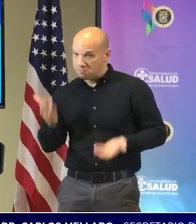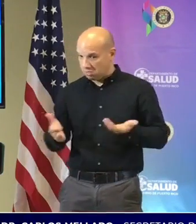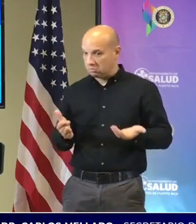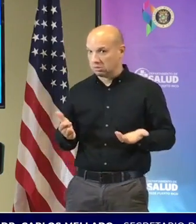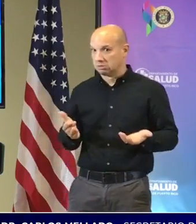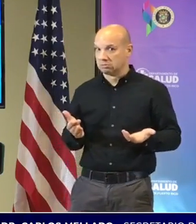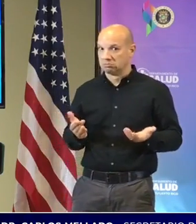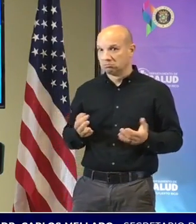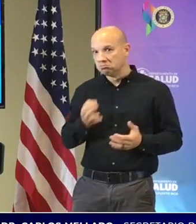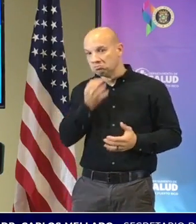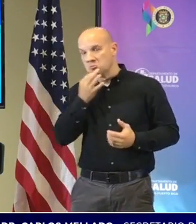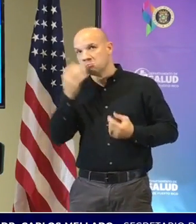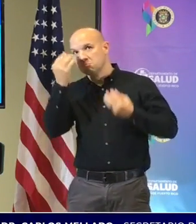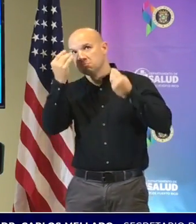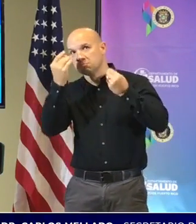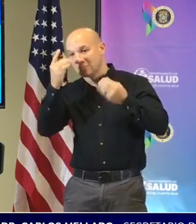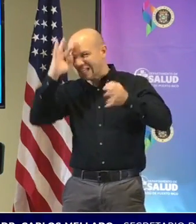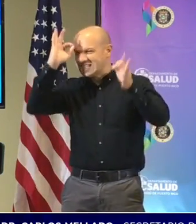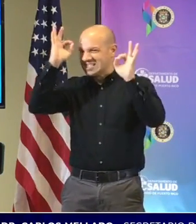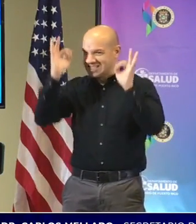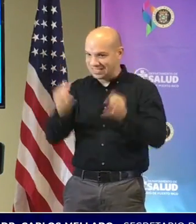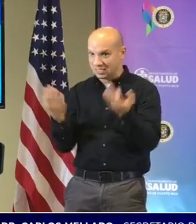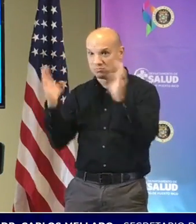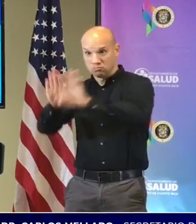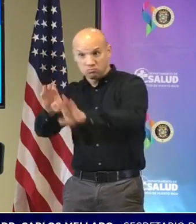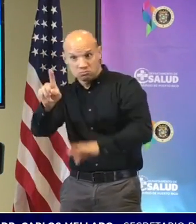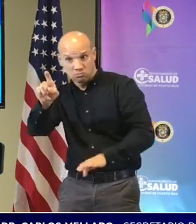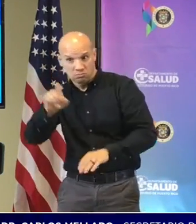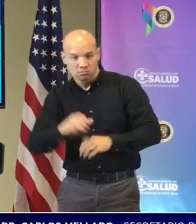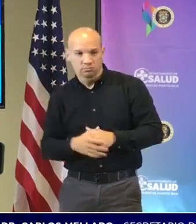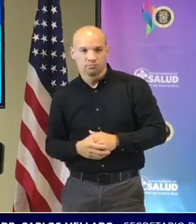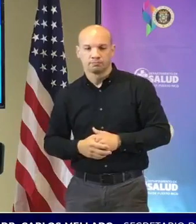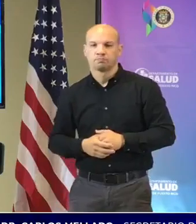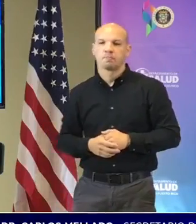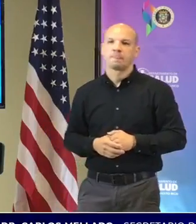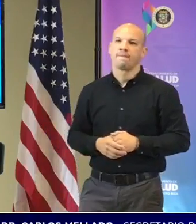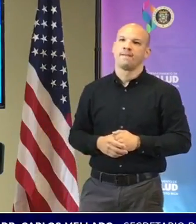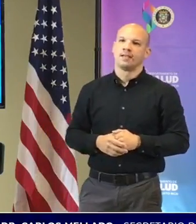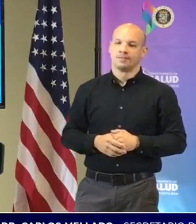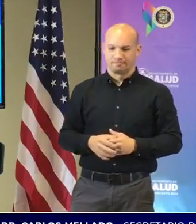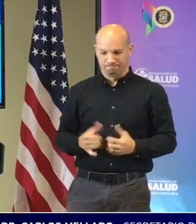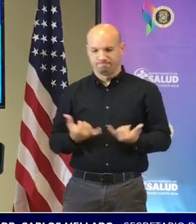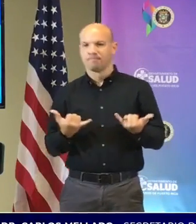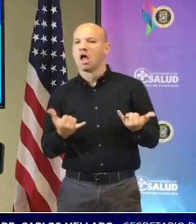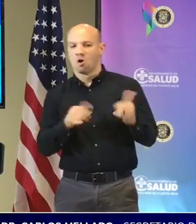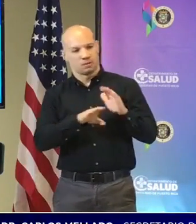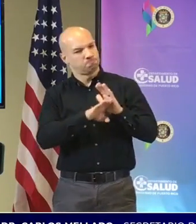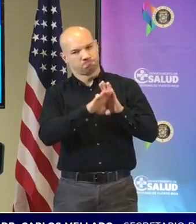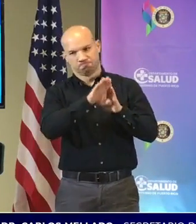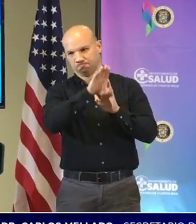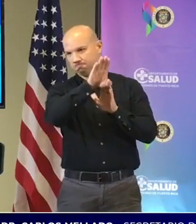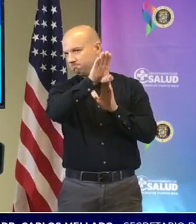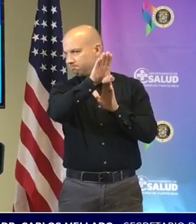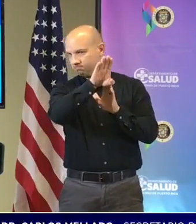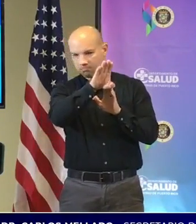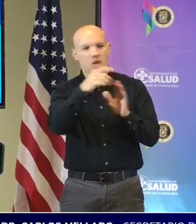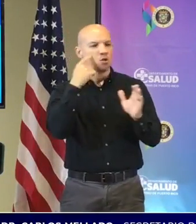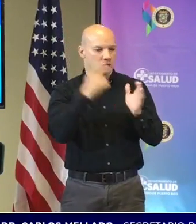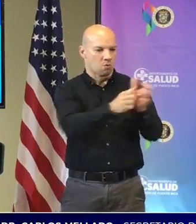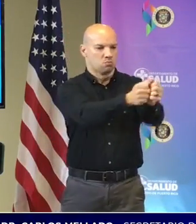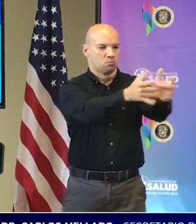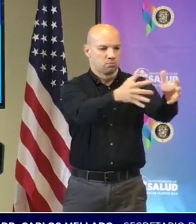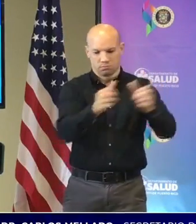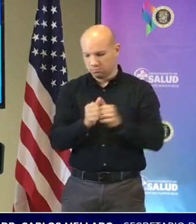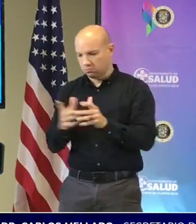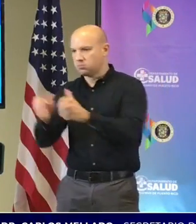restricciones para esos eventos en este momento hay un alza hay un alza y hay varios brotes ciertamente yo no voy a